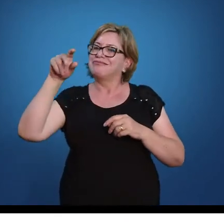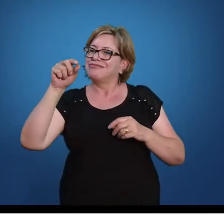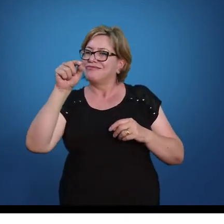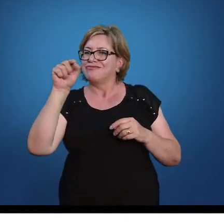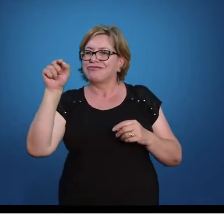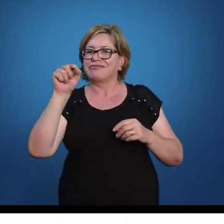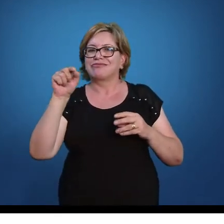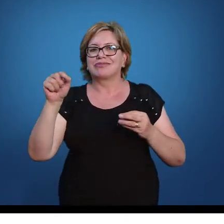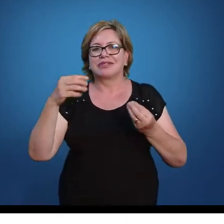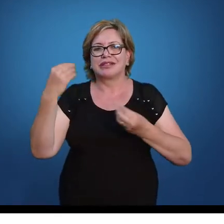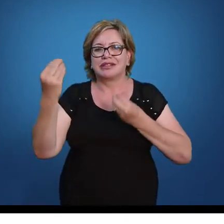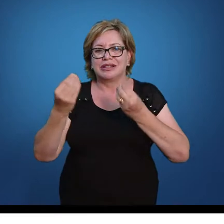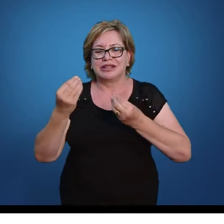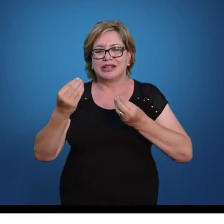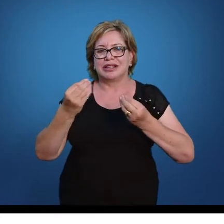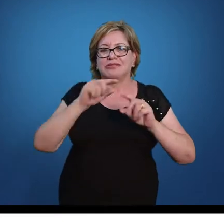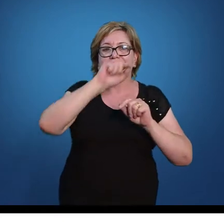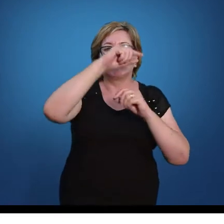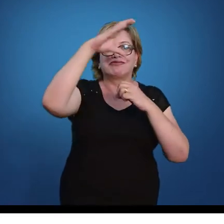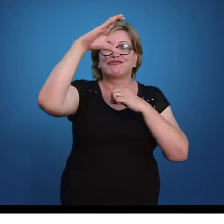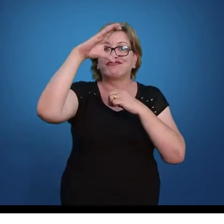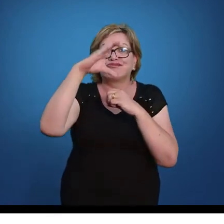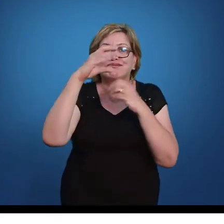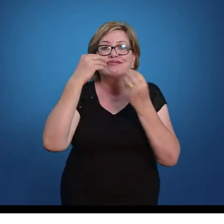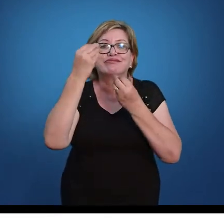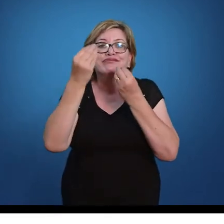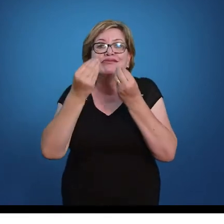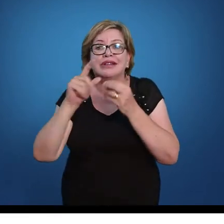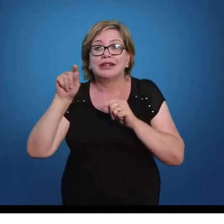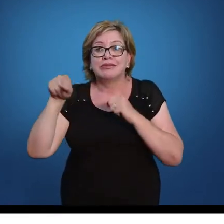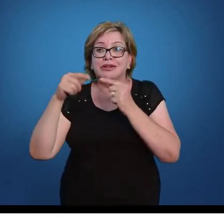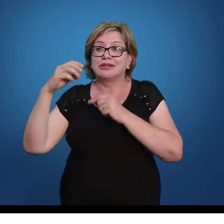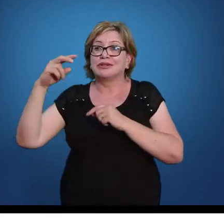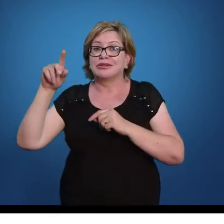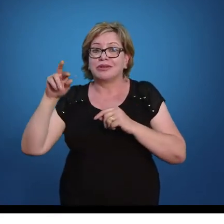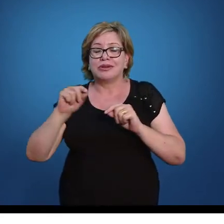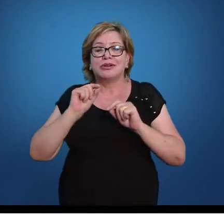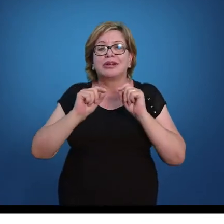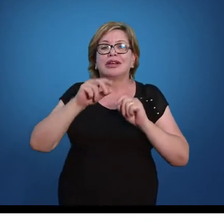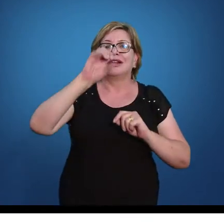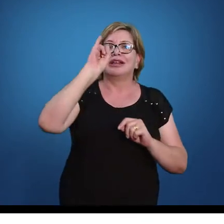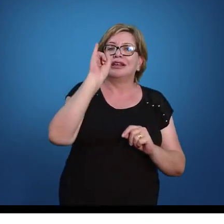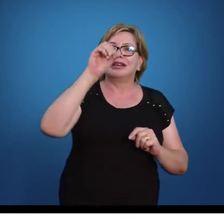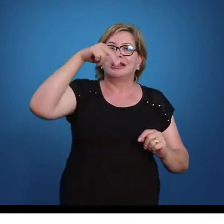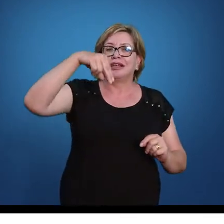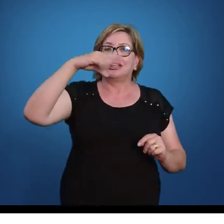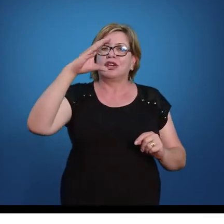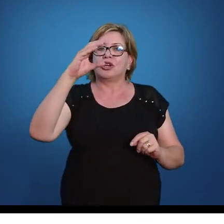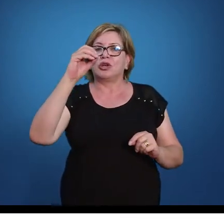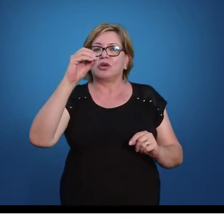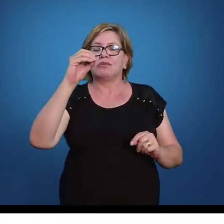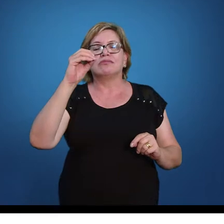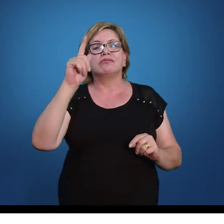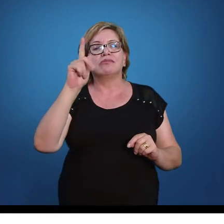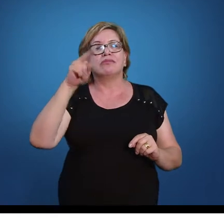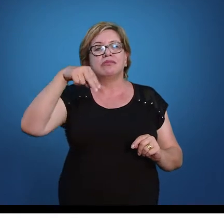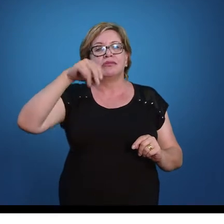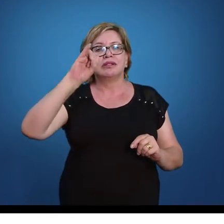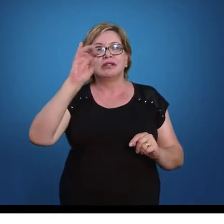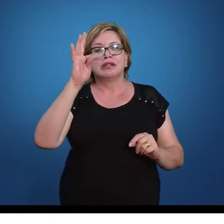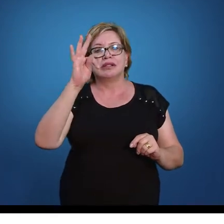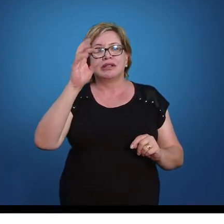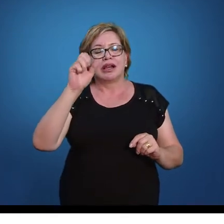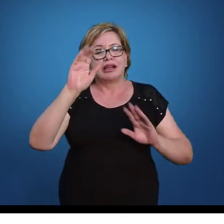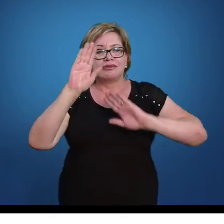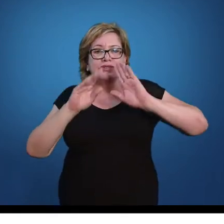de igual. Então, você vai ter uma incógnita e vai ter esse sinal de igual. O que é essa incógnita? Normalmente, é representado por uma letra, as letras mais